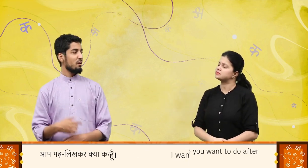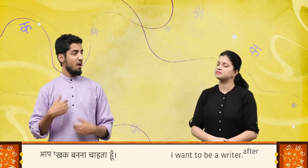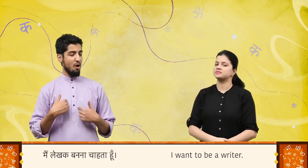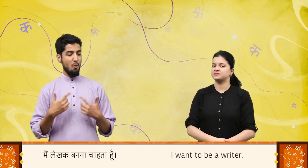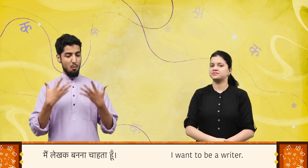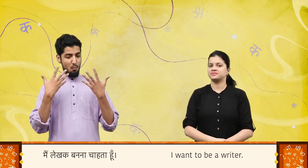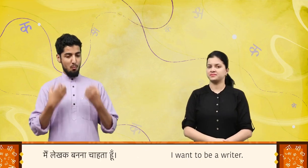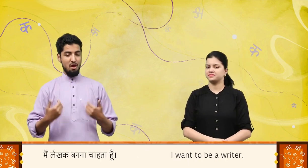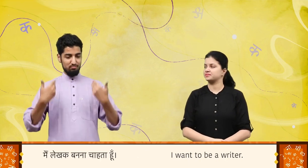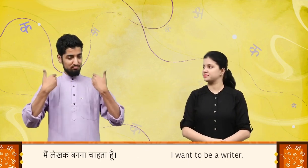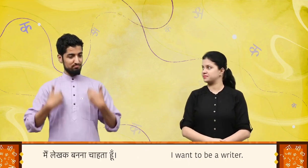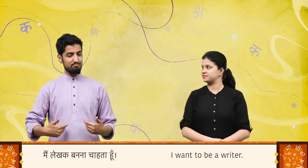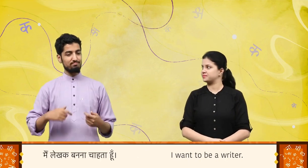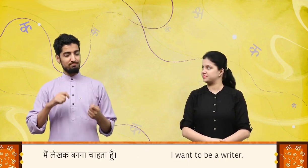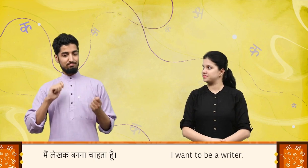मैं लेखक बनना चाहता हूँ